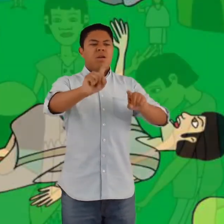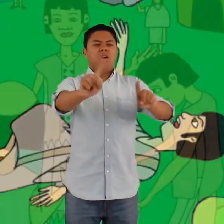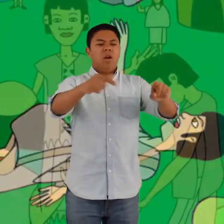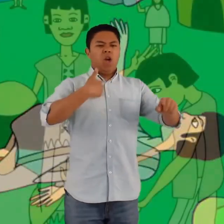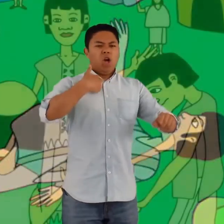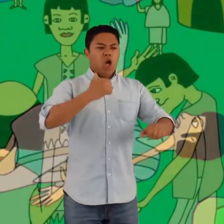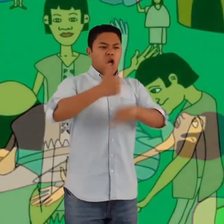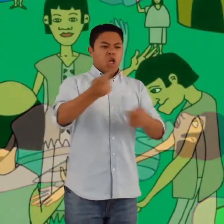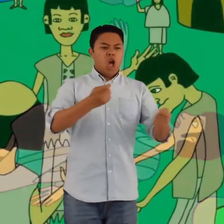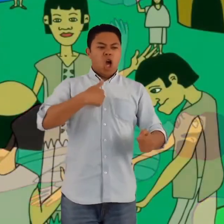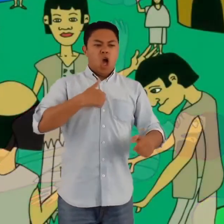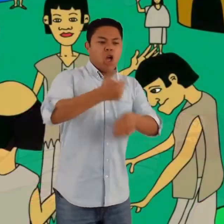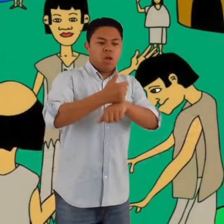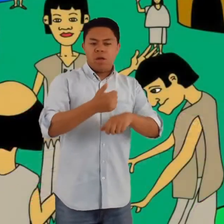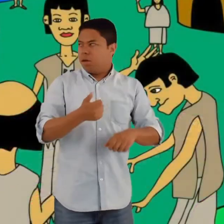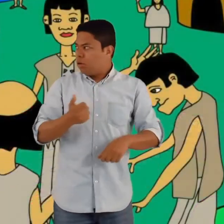liderazgo y gobernar la aldea.